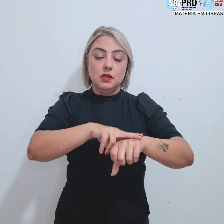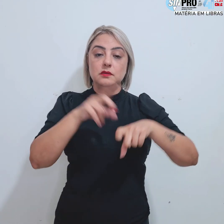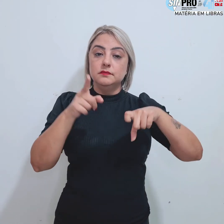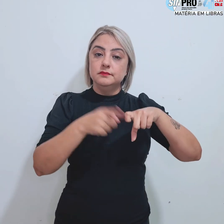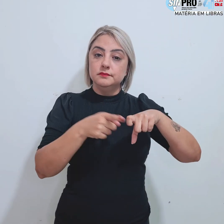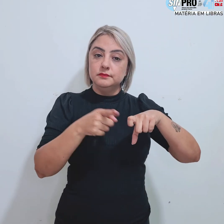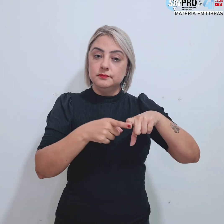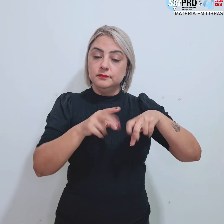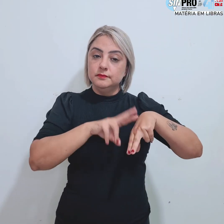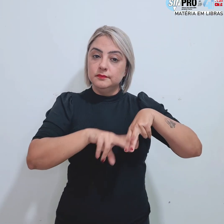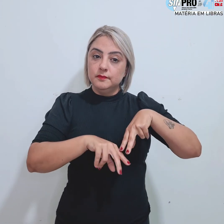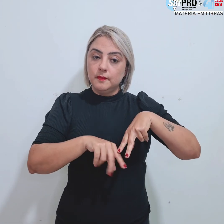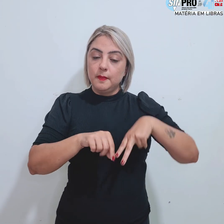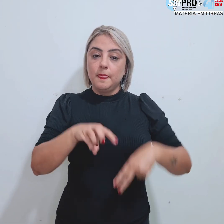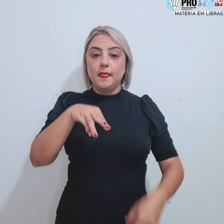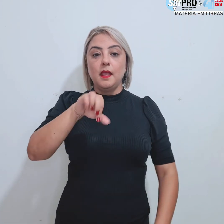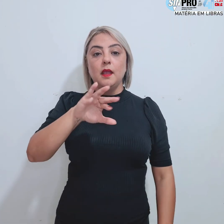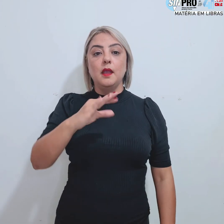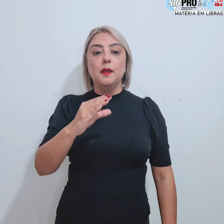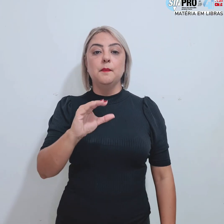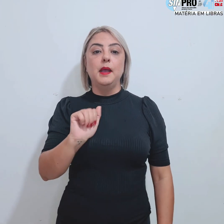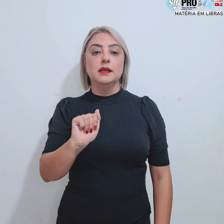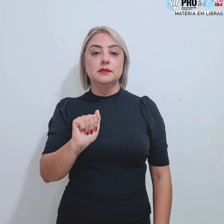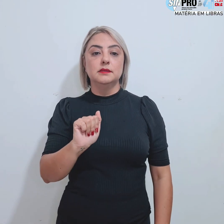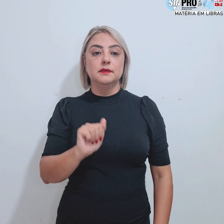de Raça e Sexualidade, Márcia Gil.